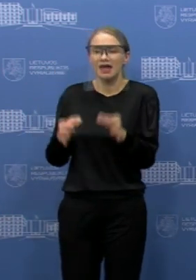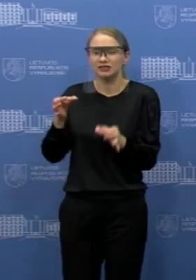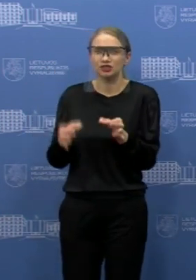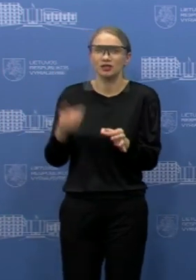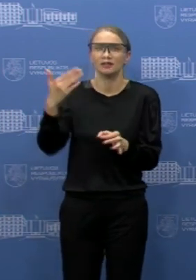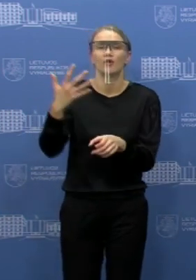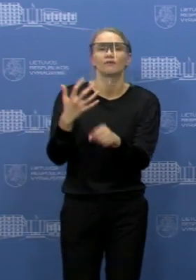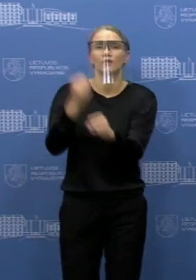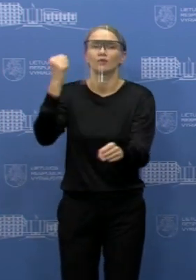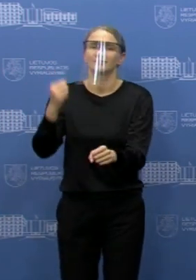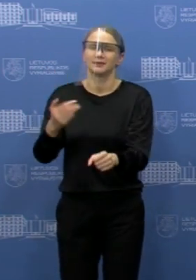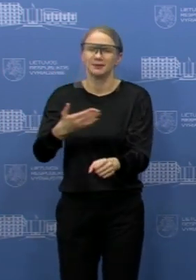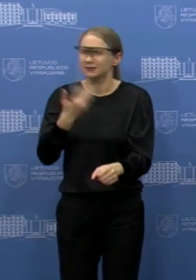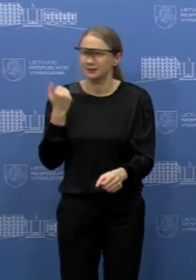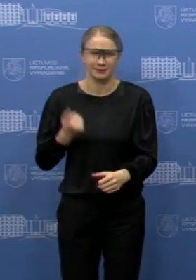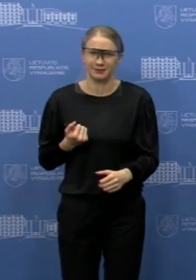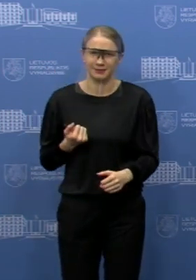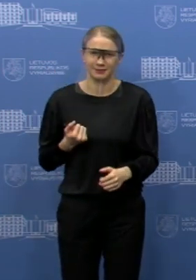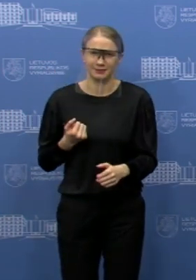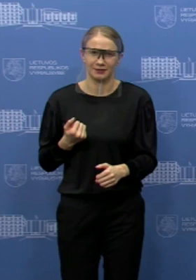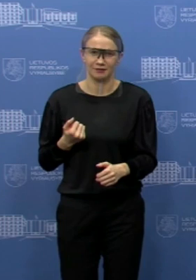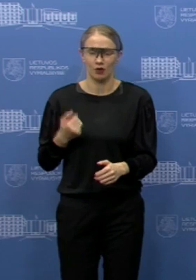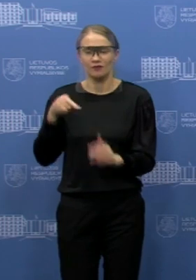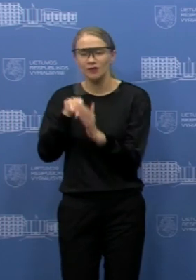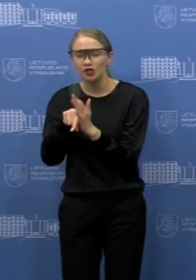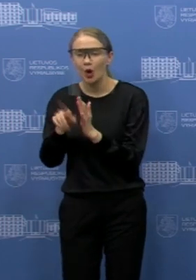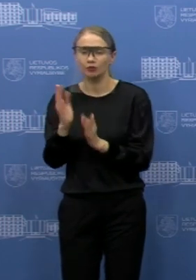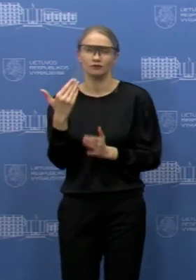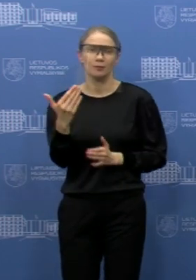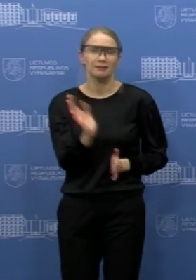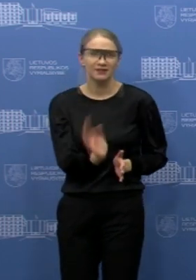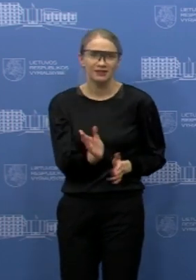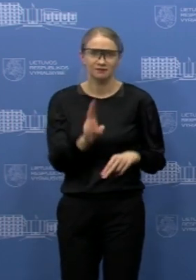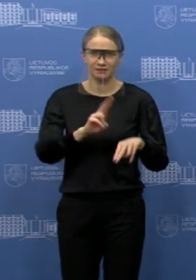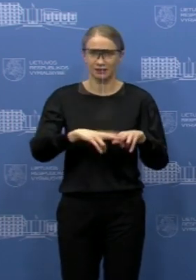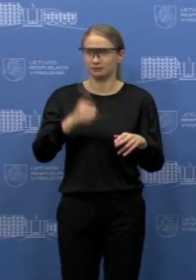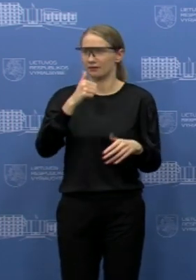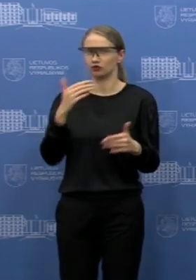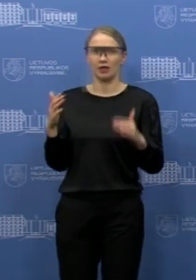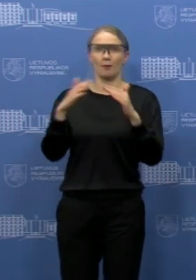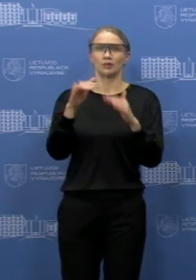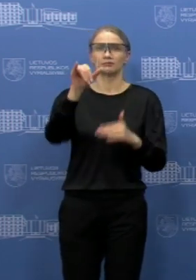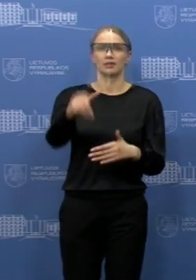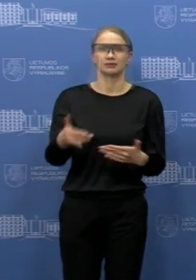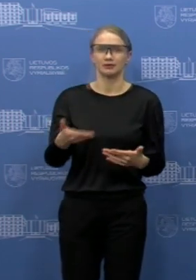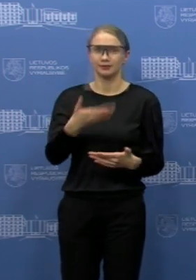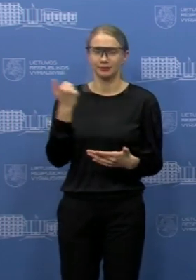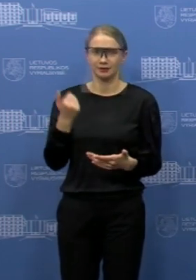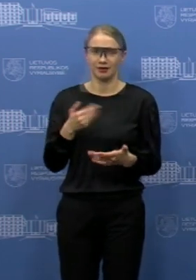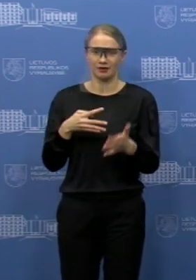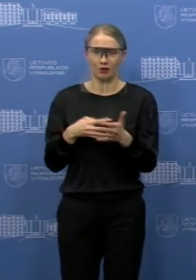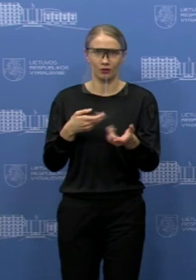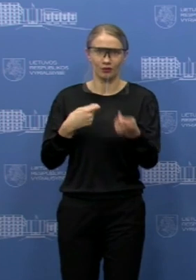tokias vidaus privačias ar dves būtų galima riboti arba